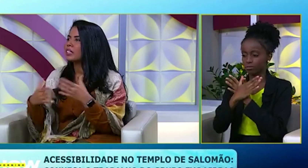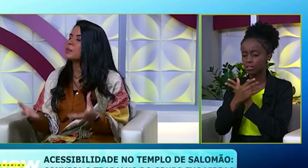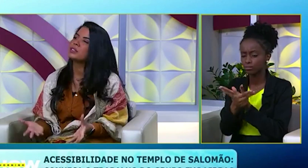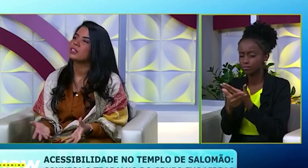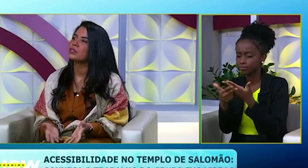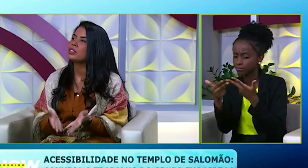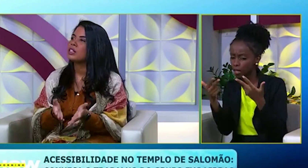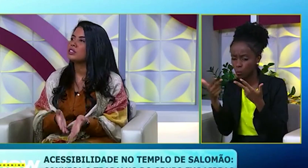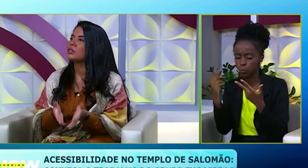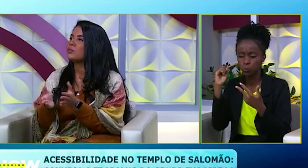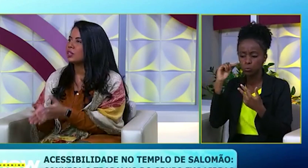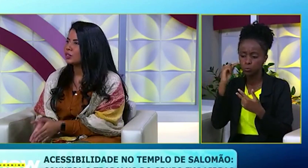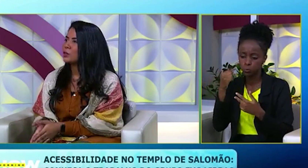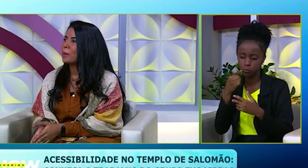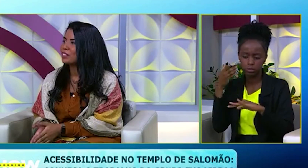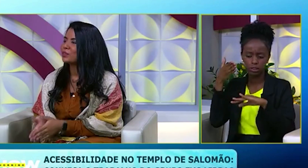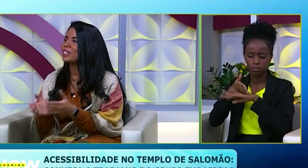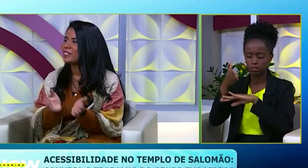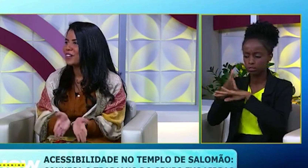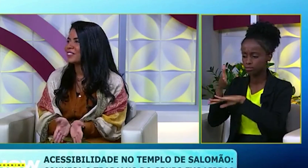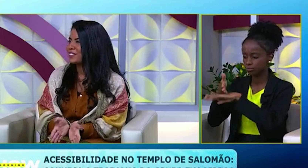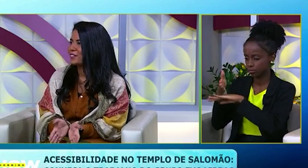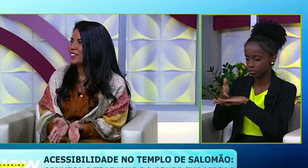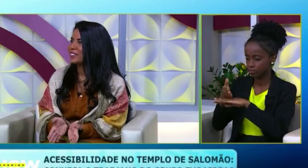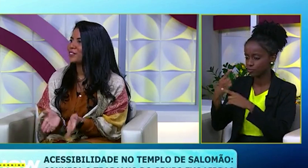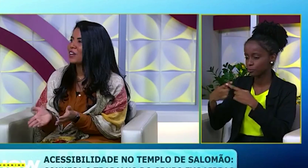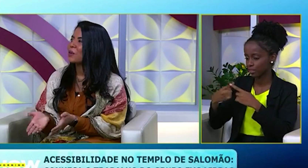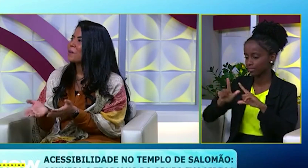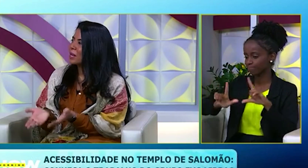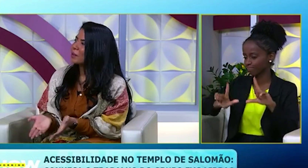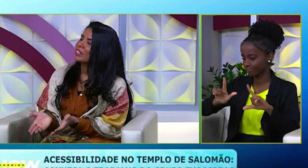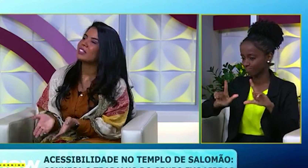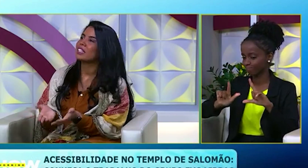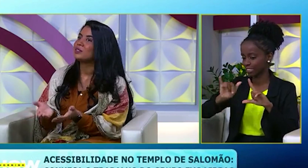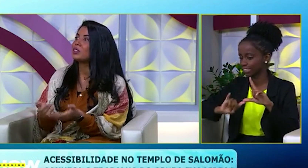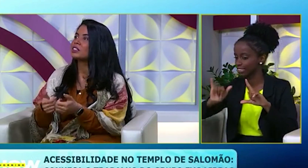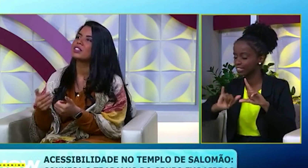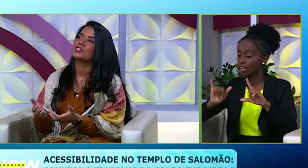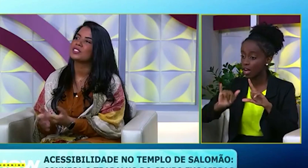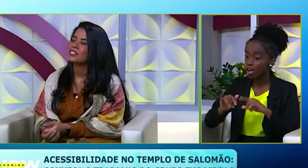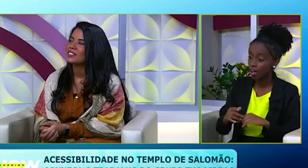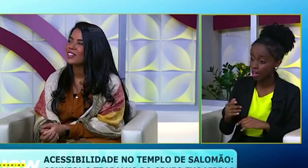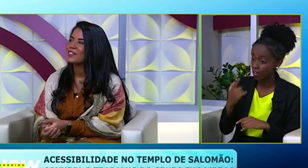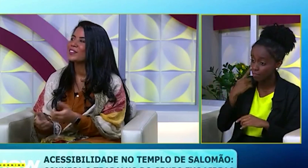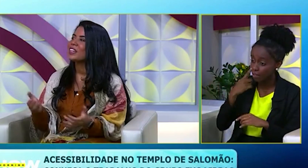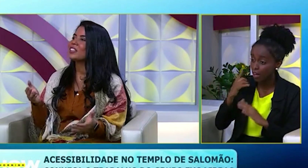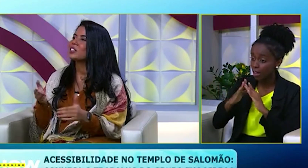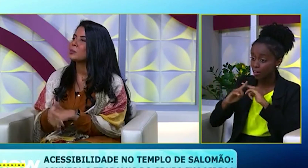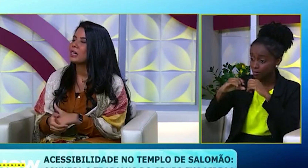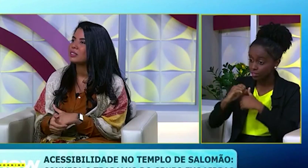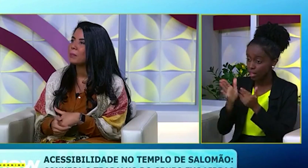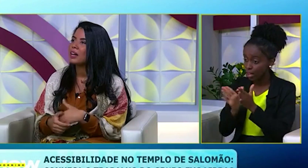80% que estão vindo atualmente foi através da TV. Então, foi algo bem bacana, que eles viram, nossa, a igreja não é só acessível.